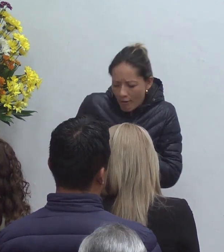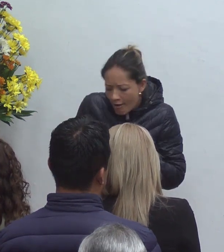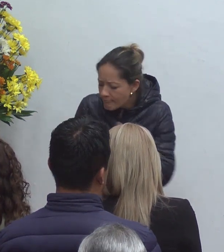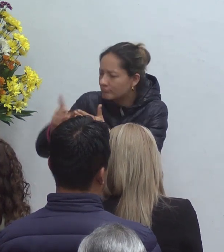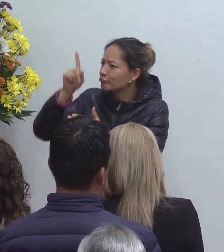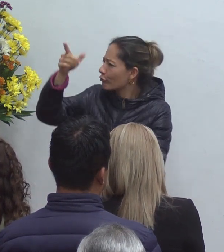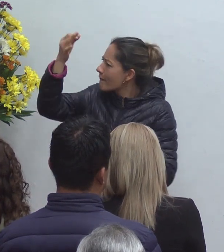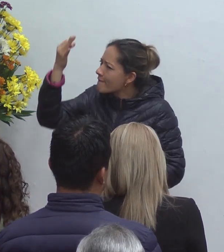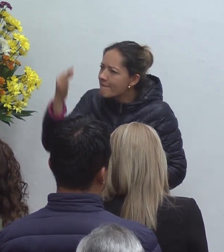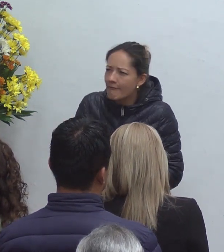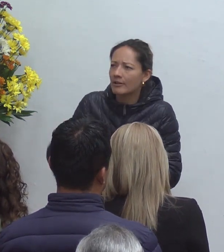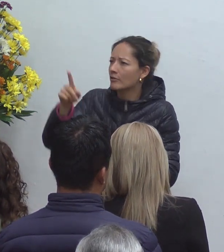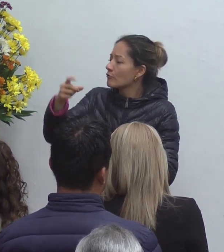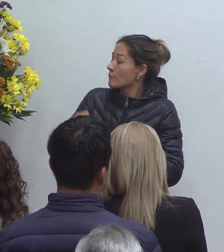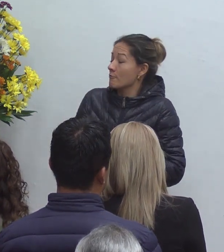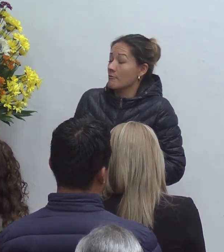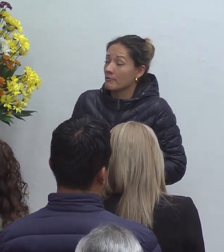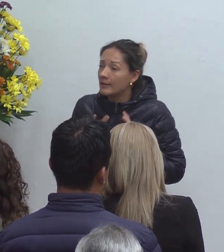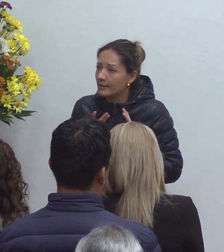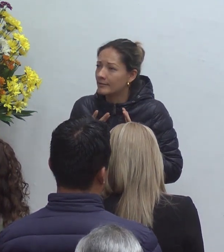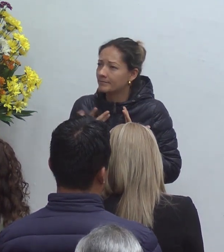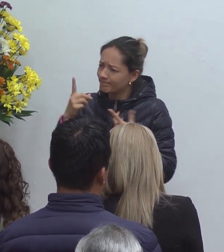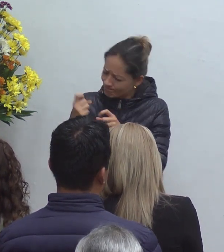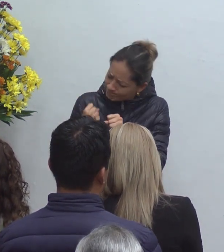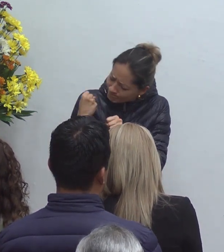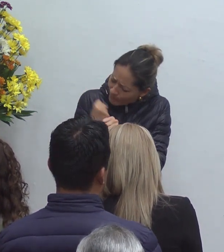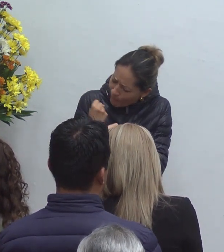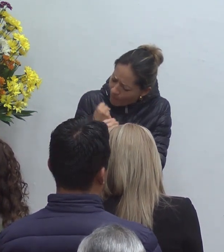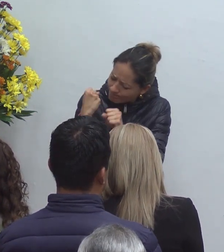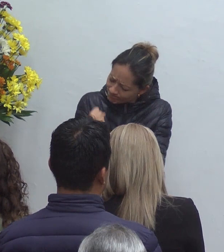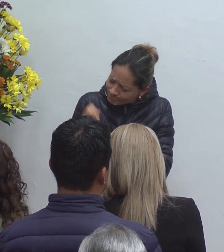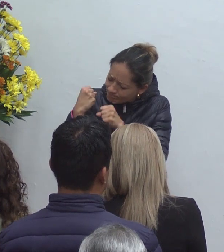verdad y la vida así que obra con poder en esta mañana en este lugar